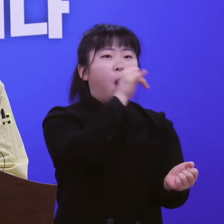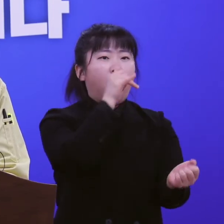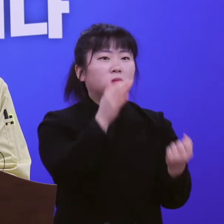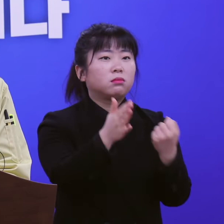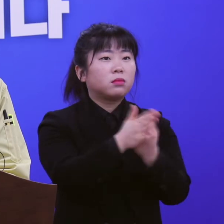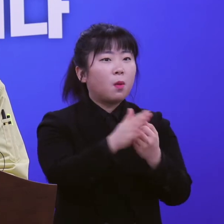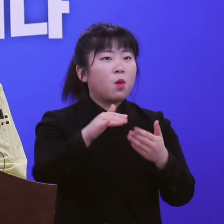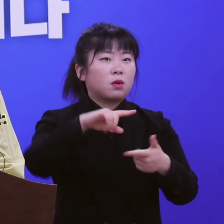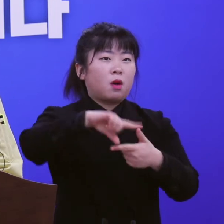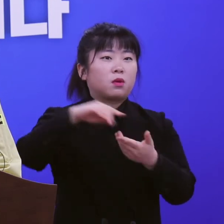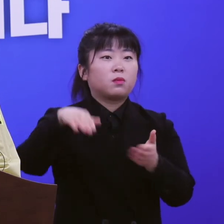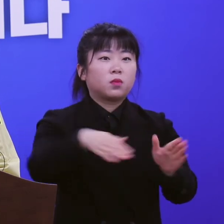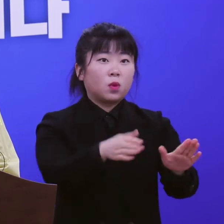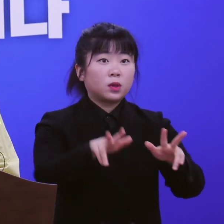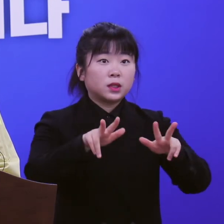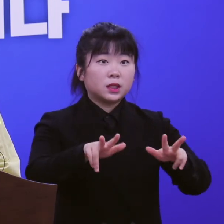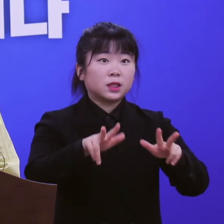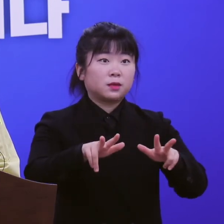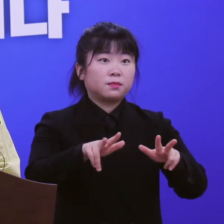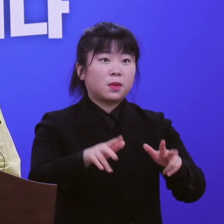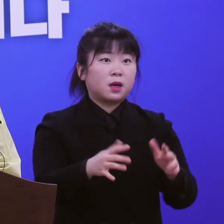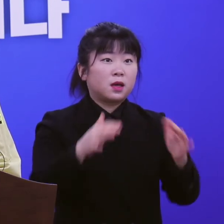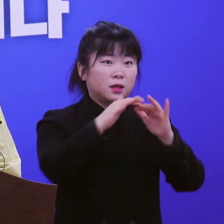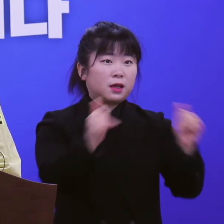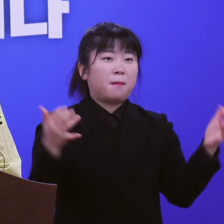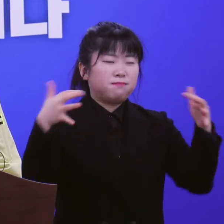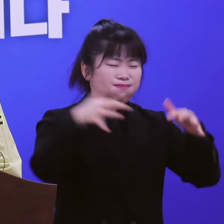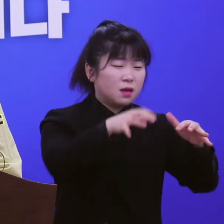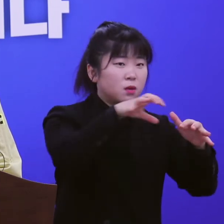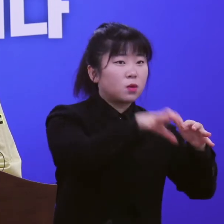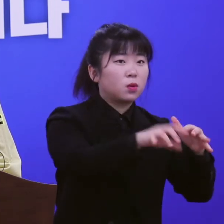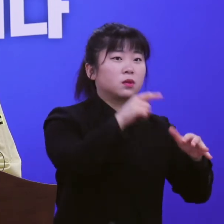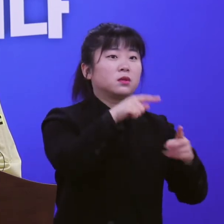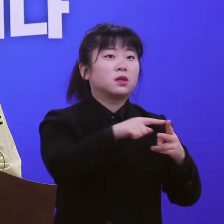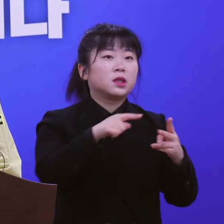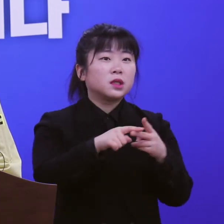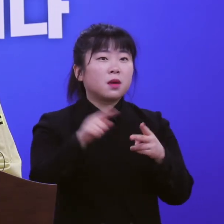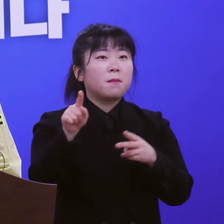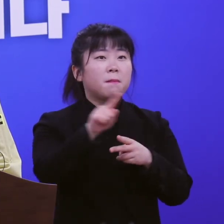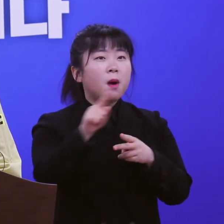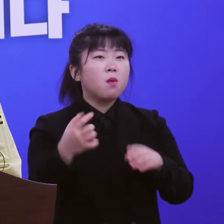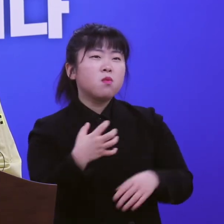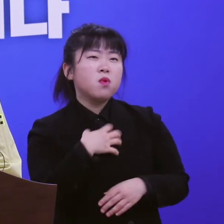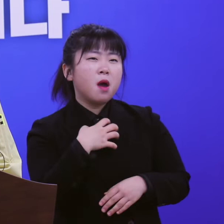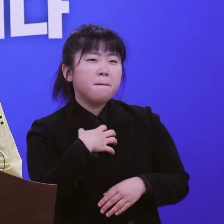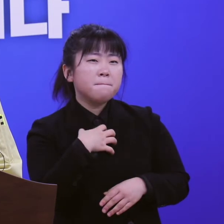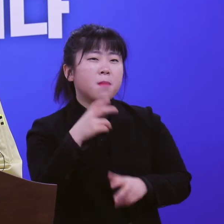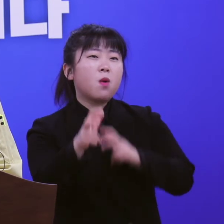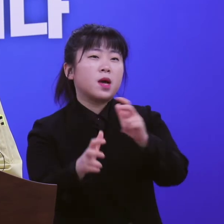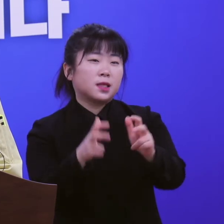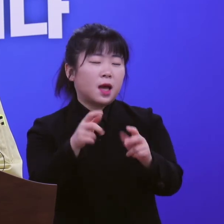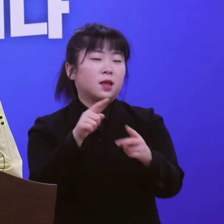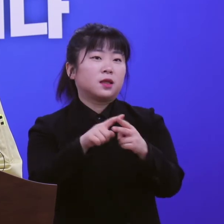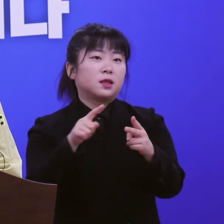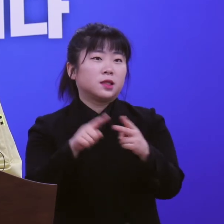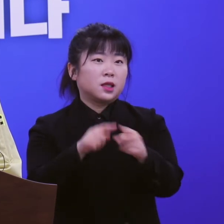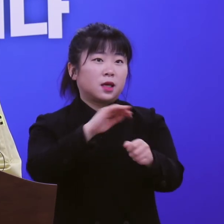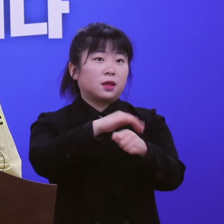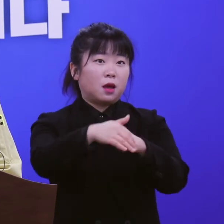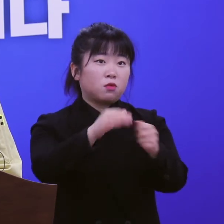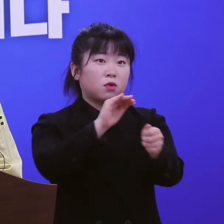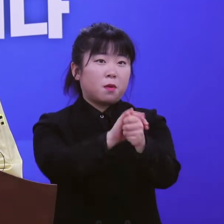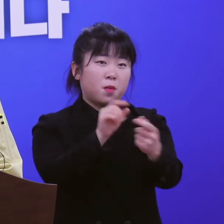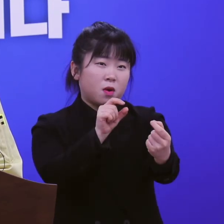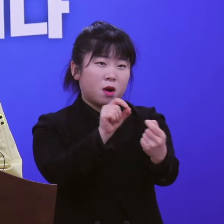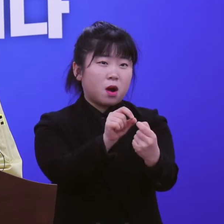이번 주 역시 집단시설과 고위험사업장, 다중이용시설, 대구경북 접경지역을